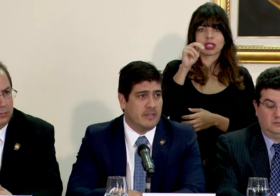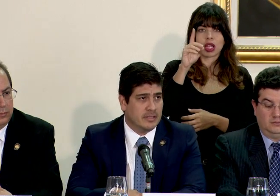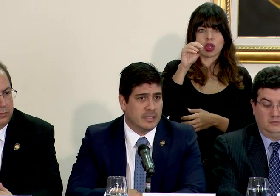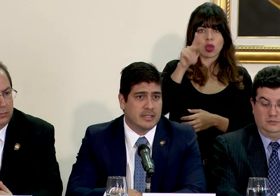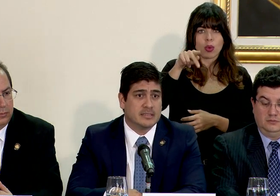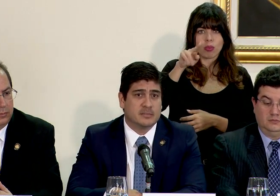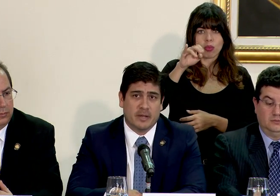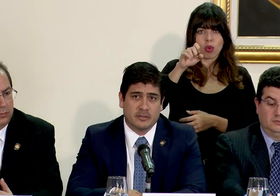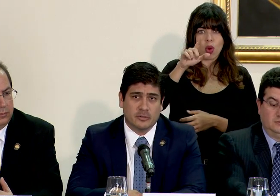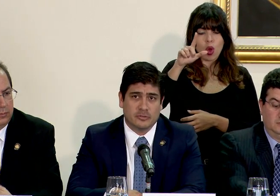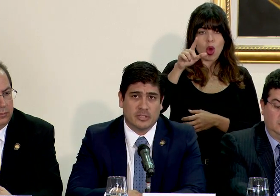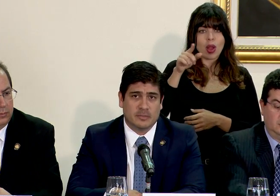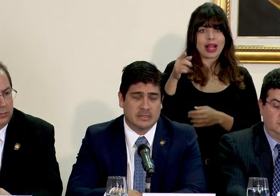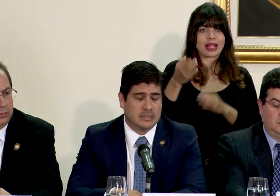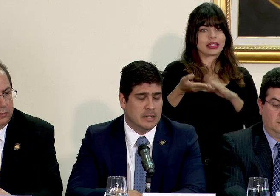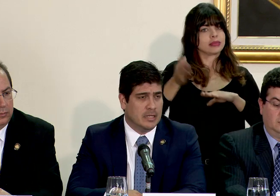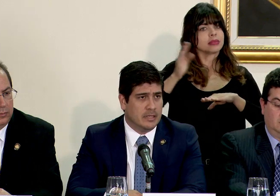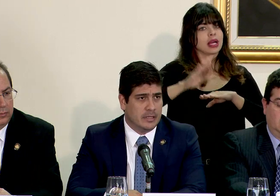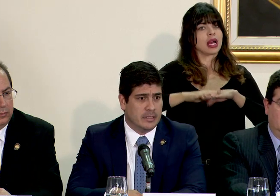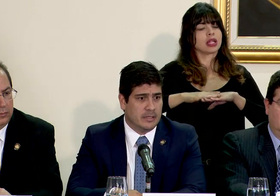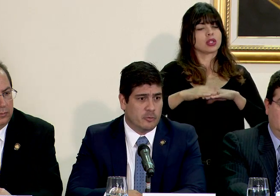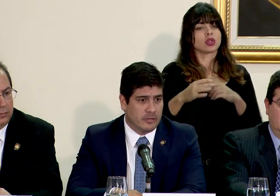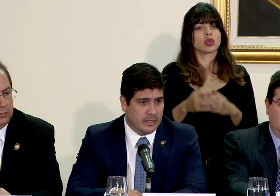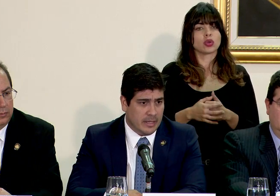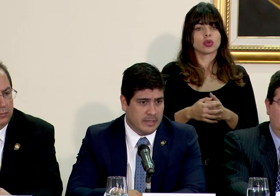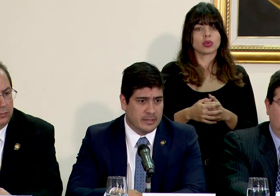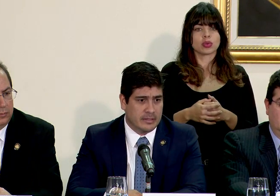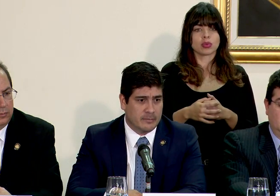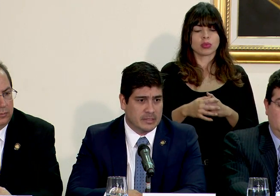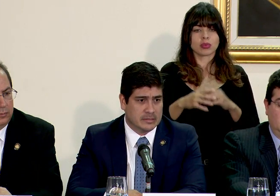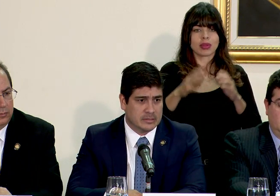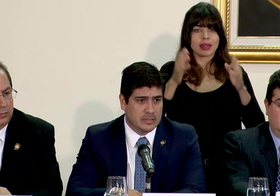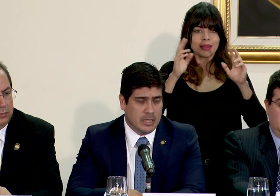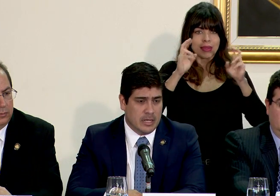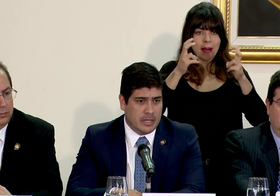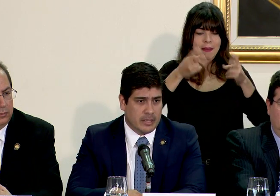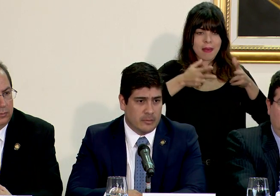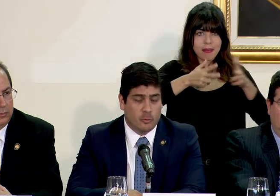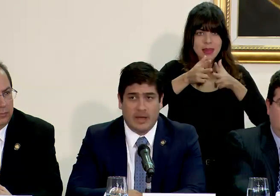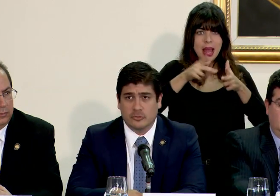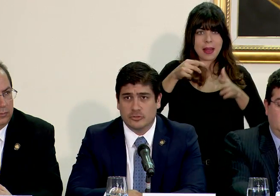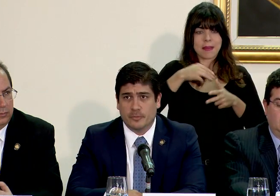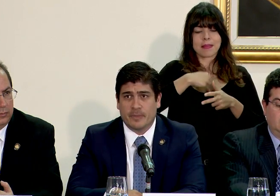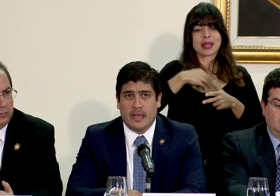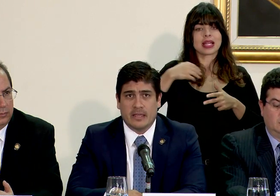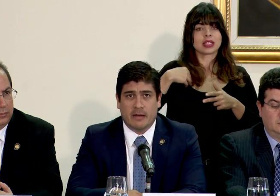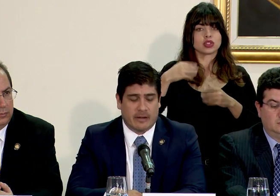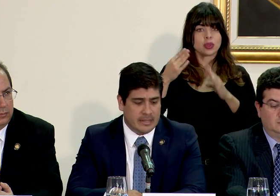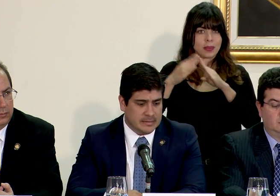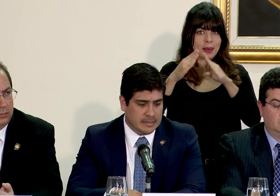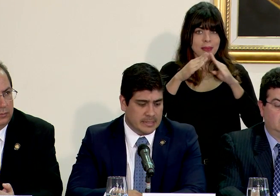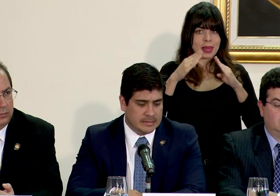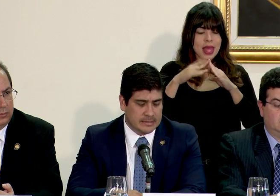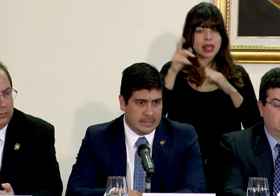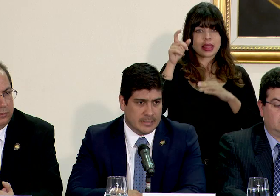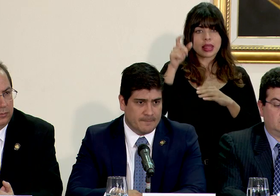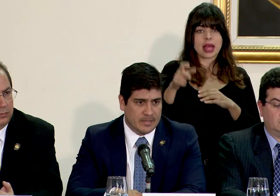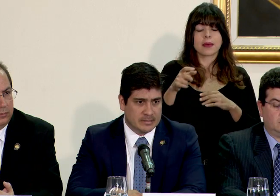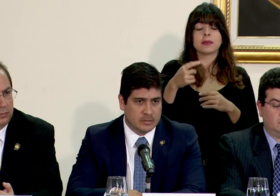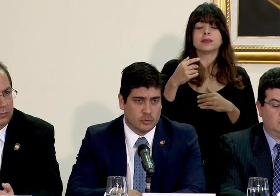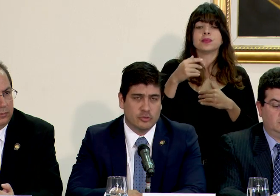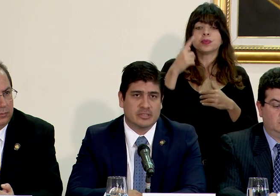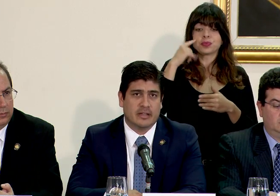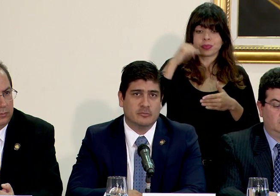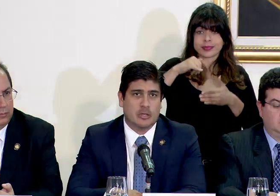ministro de Vivienda y que es experto en los temas de movilidad y temas urbanos y a raíz de este